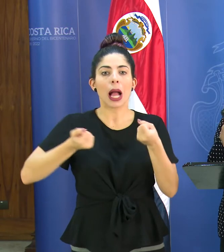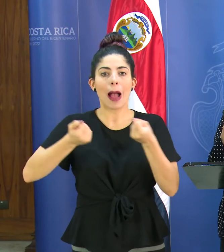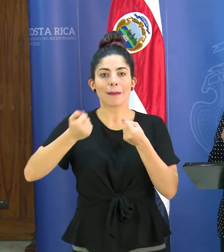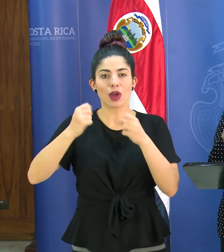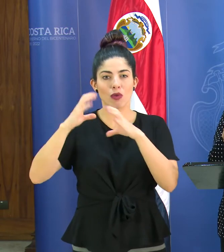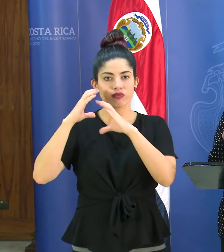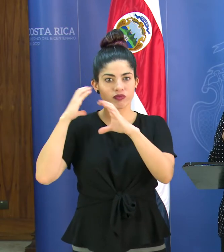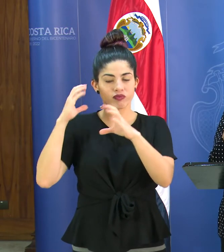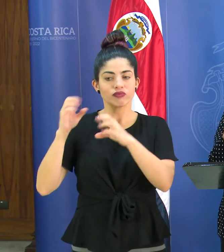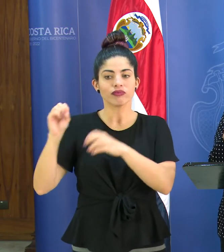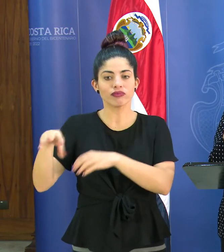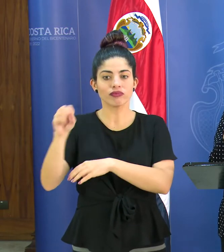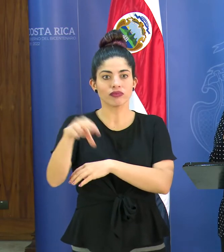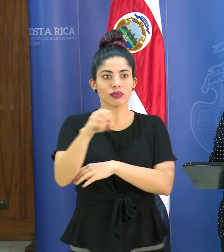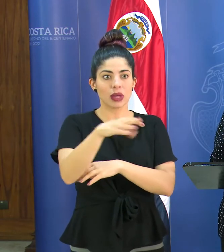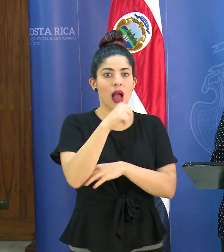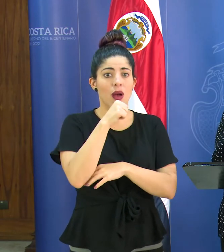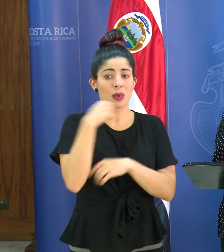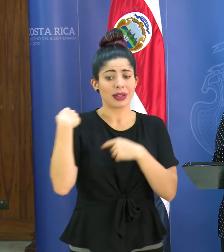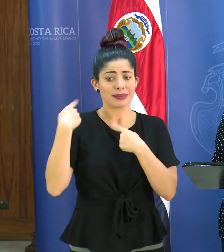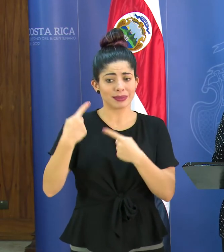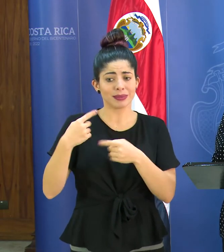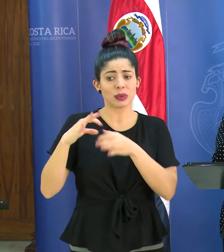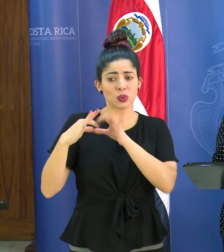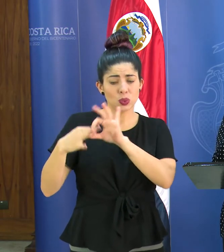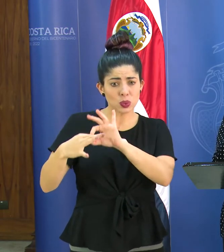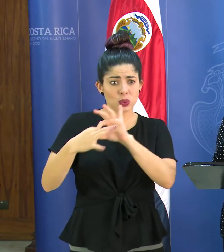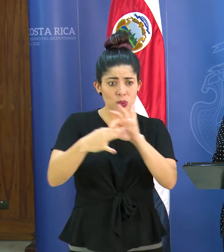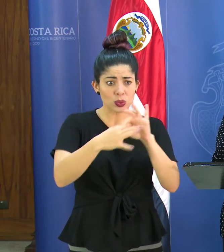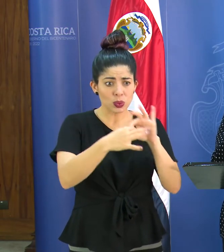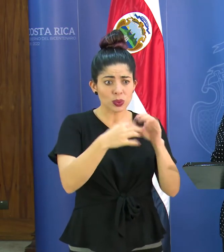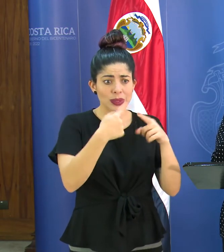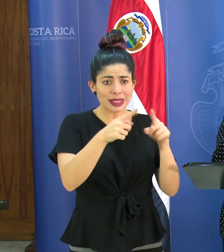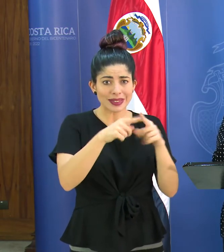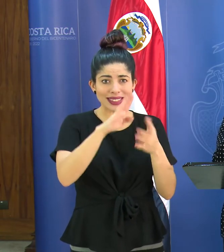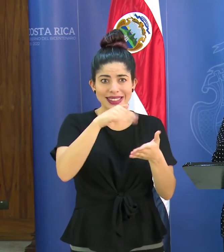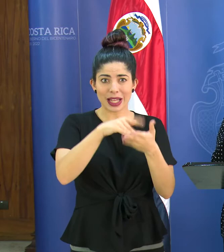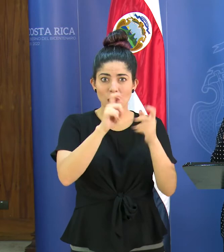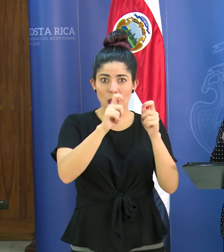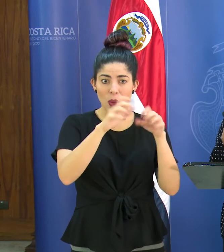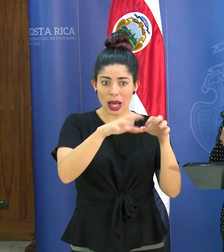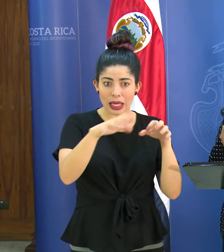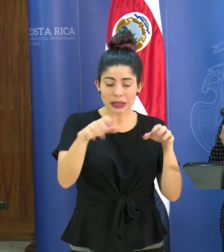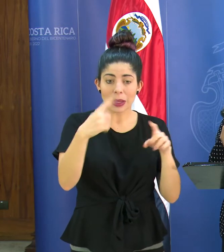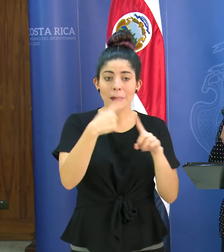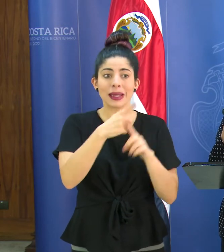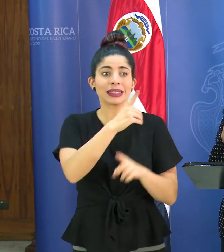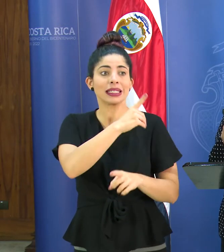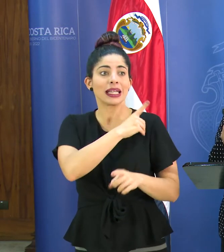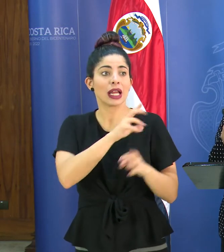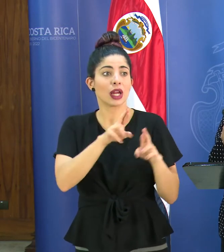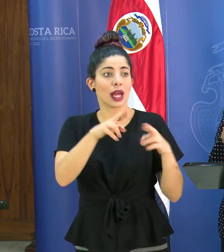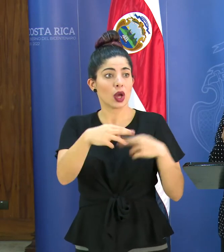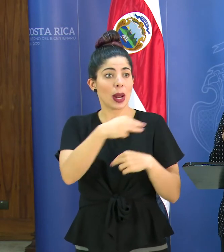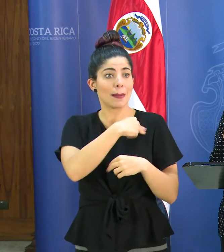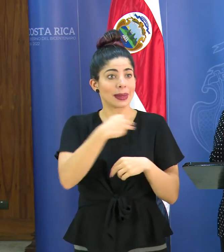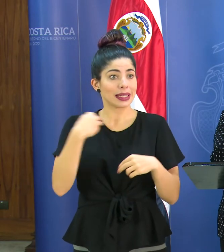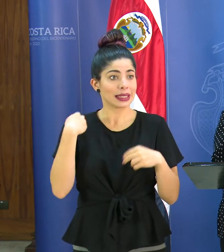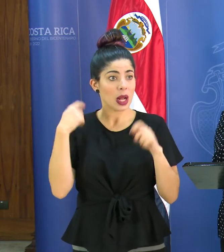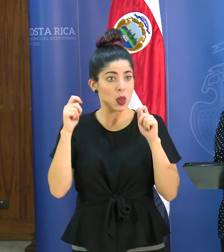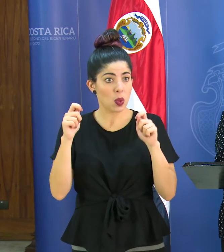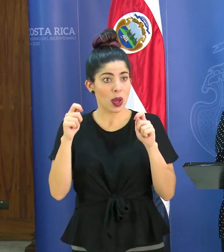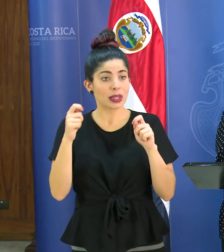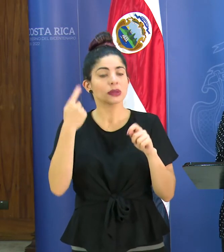cisternas venimos coordinando con los diferentes centros educativos y con los directores regionales del ministerio de educación